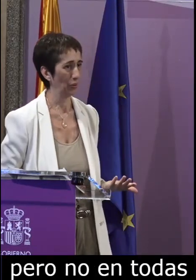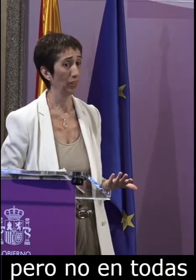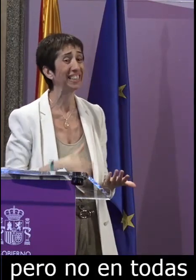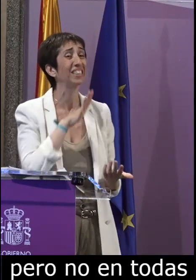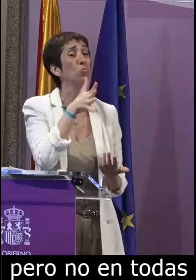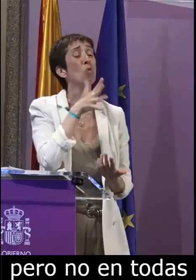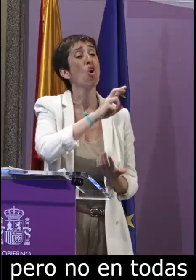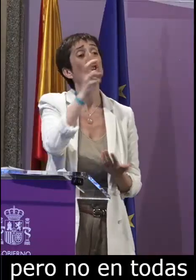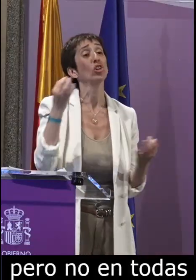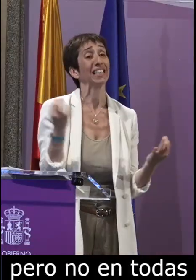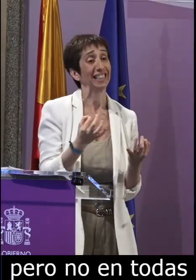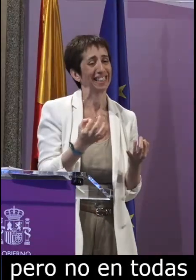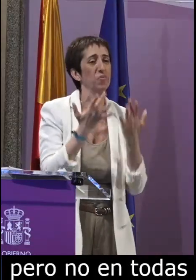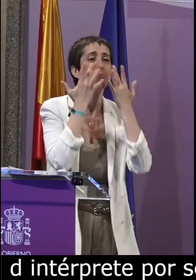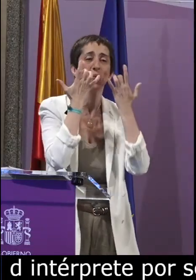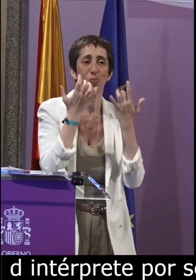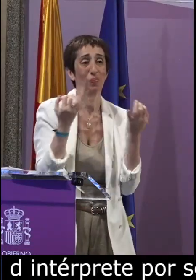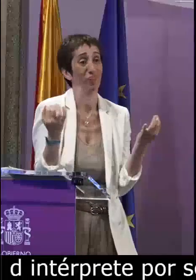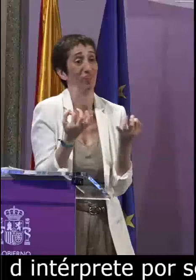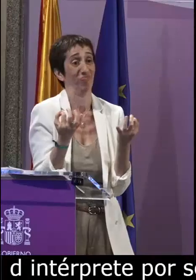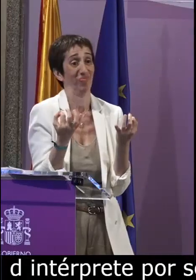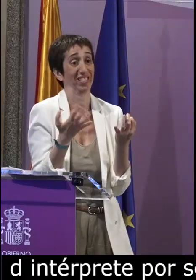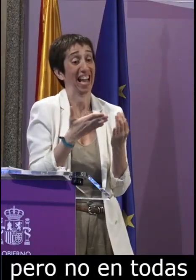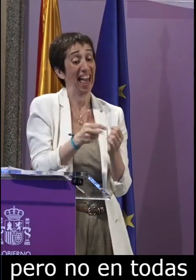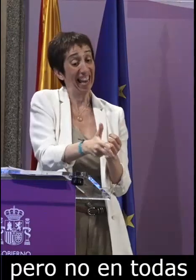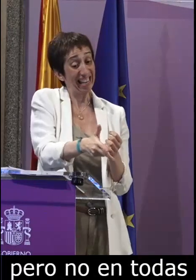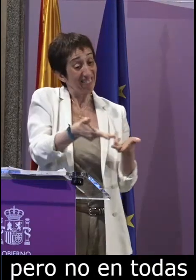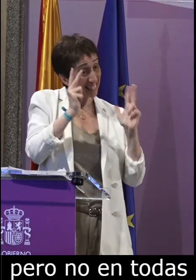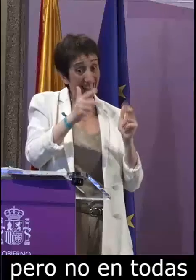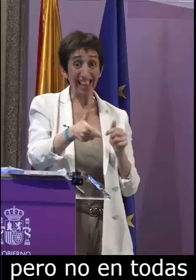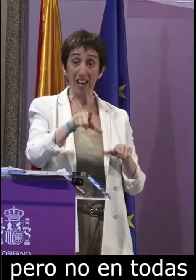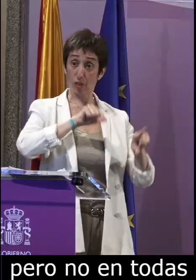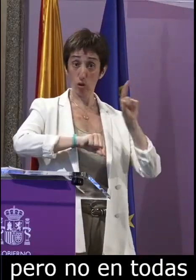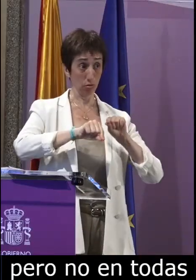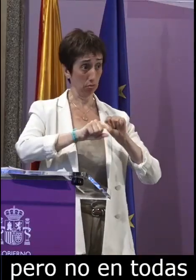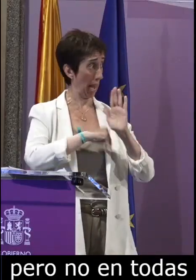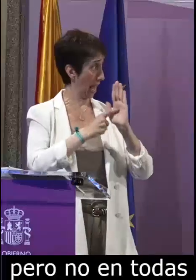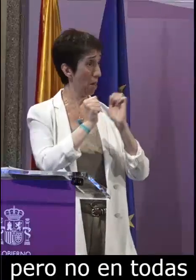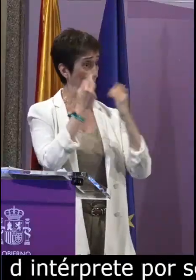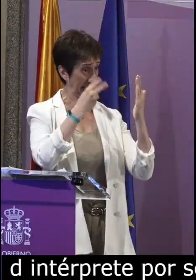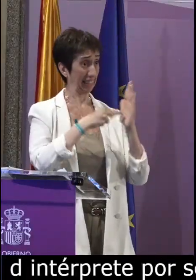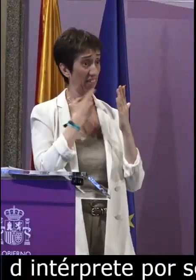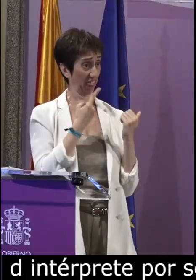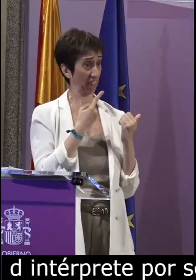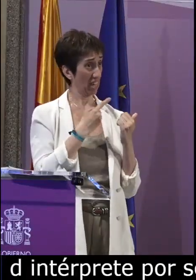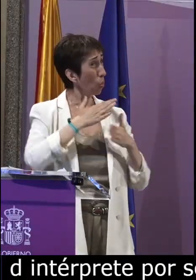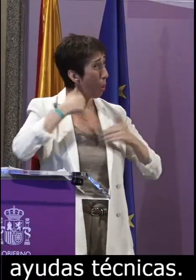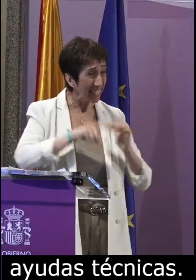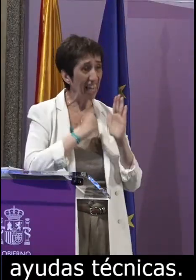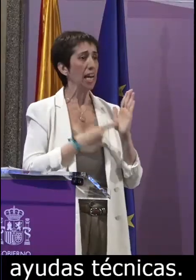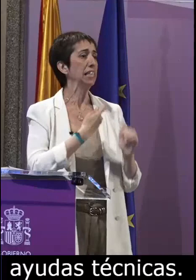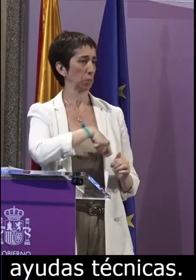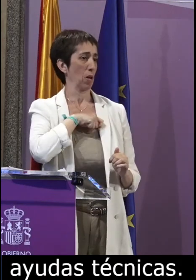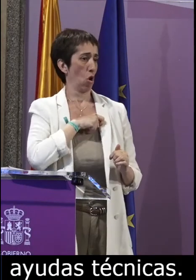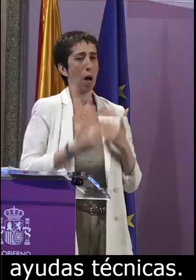elección y ese es el motivo principal pero también vemos otros si tenemos la libertad de elección